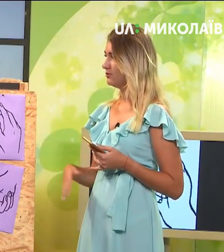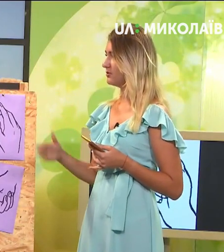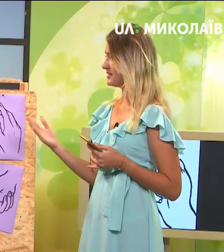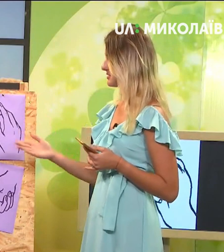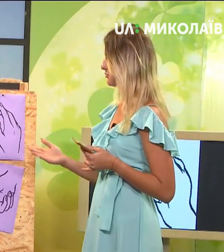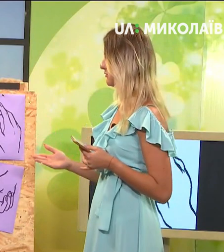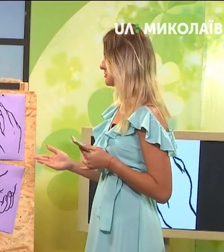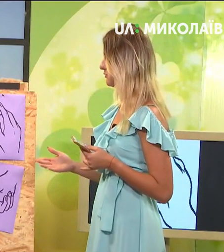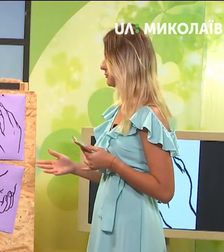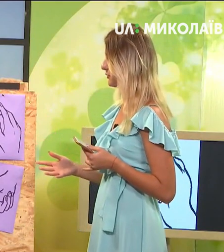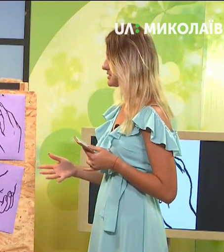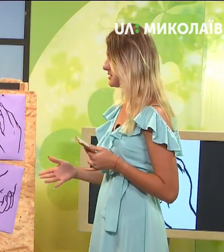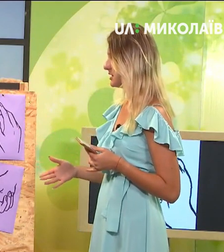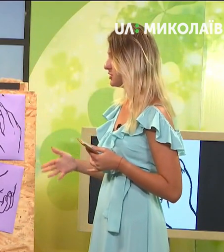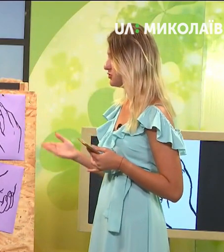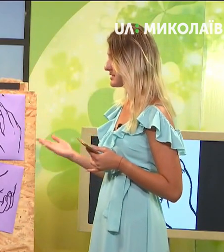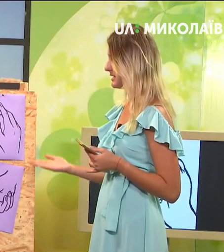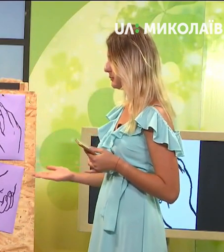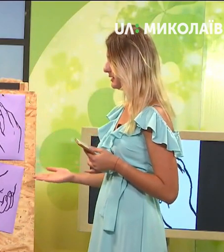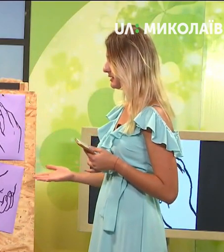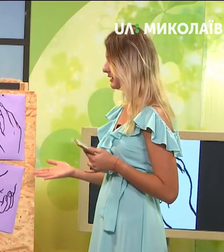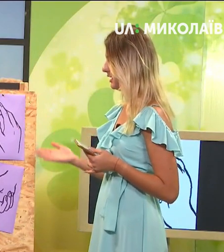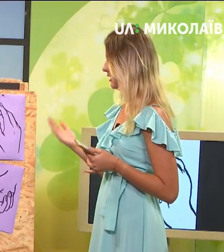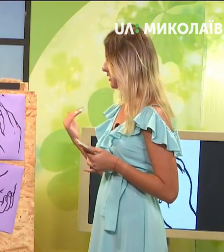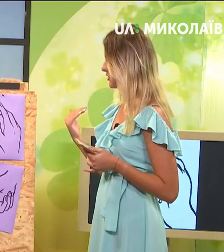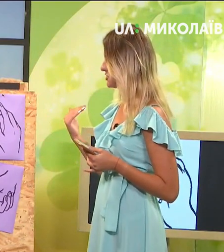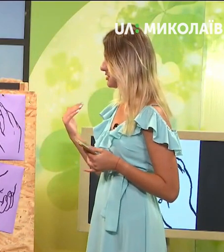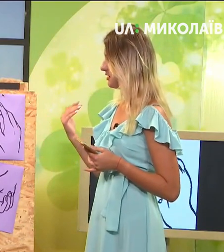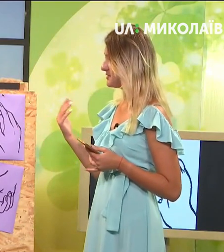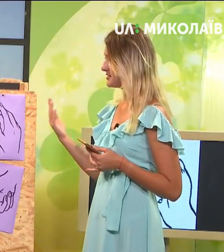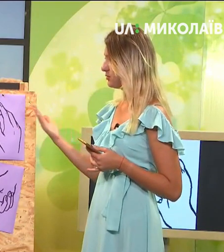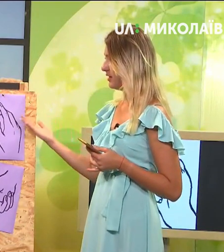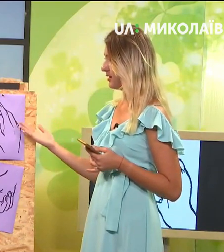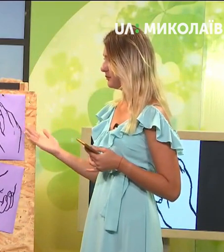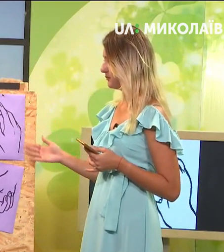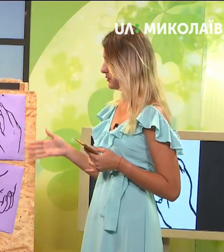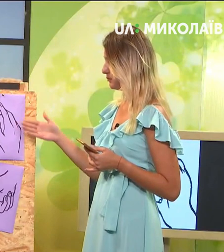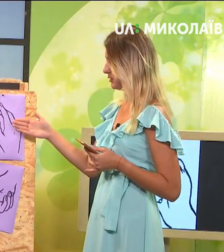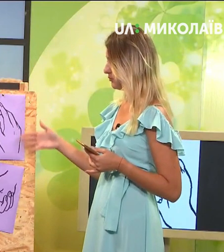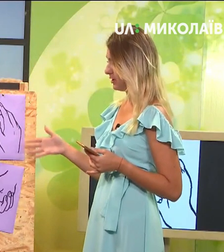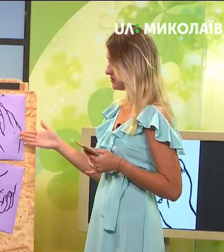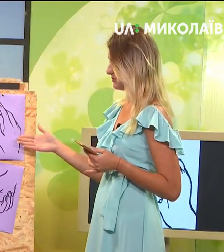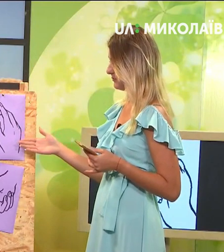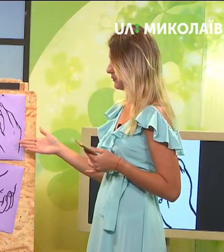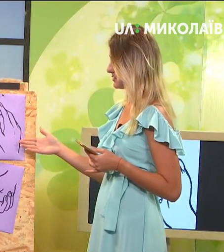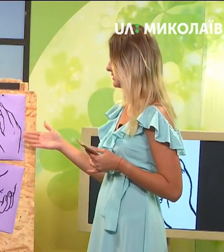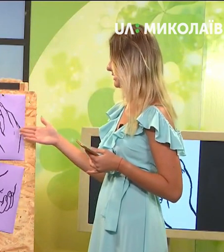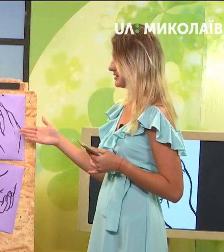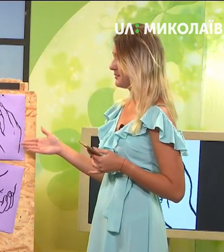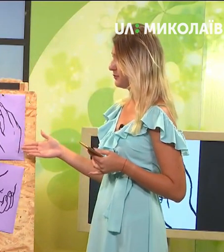Ну, зараз надаю вам слово. Поясніть, що це за абетка? Чи всі слова ми будемо якось складати саме